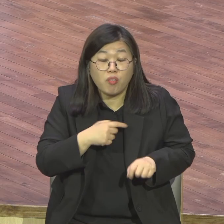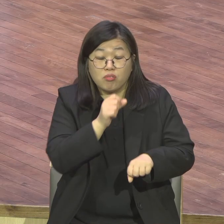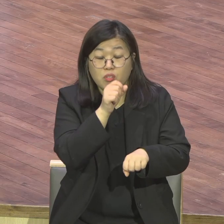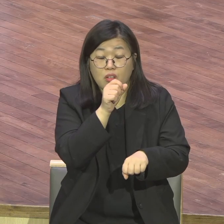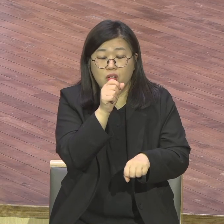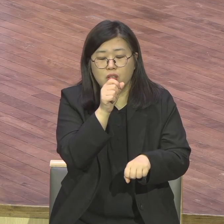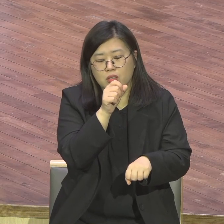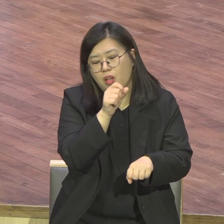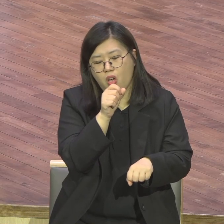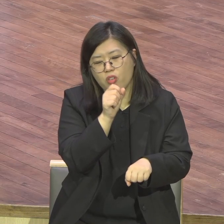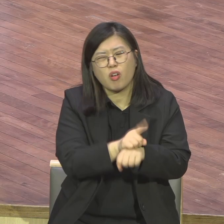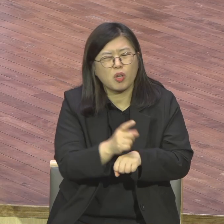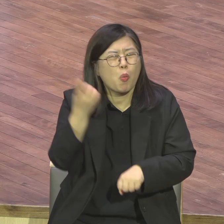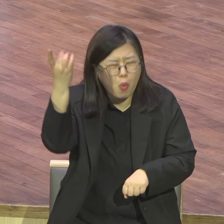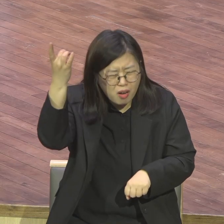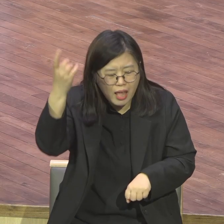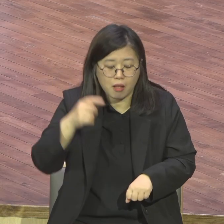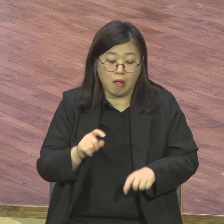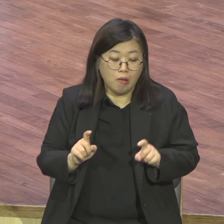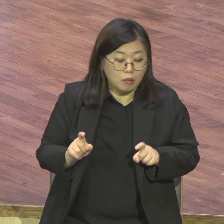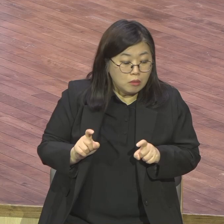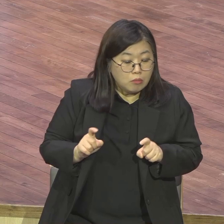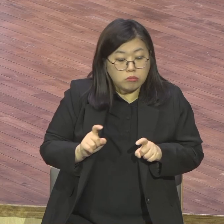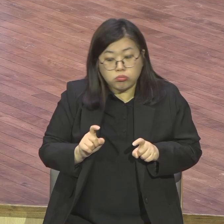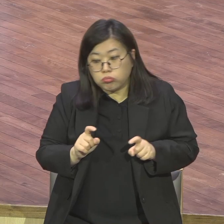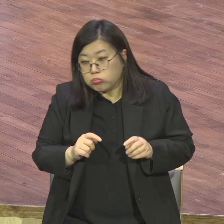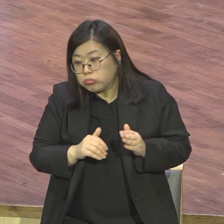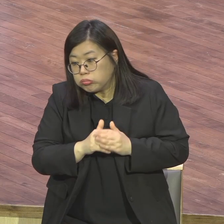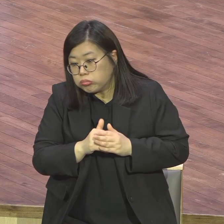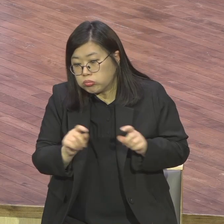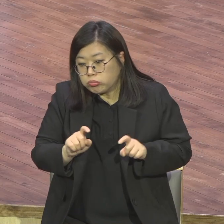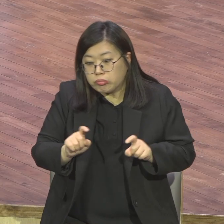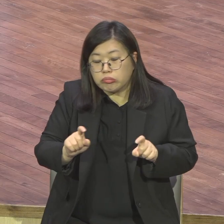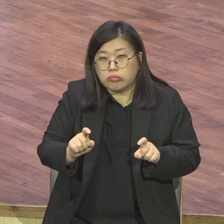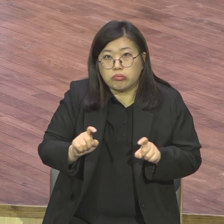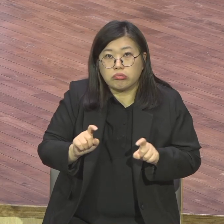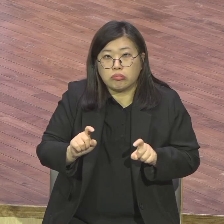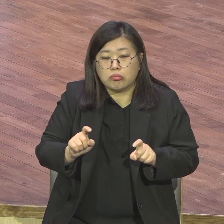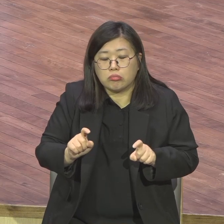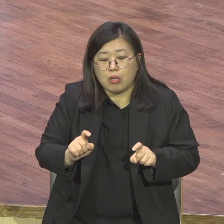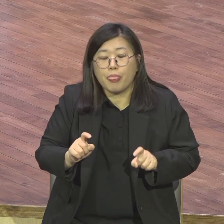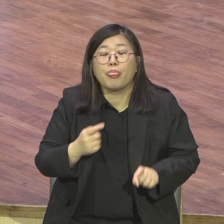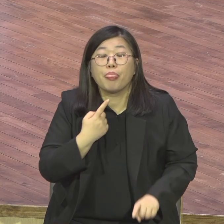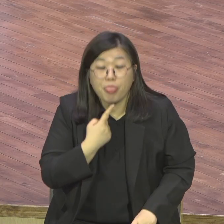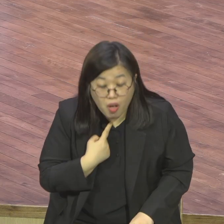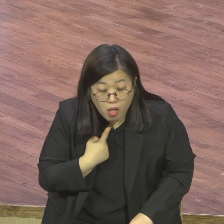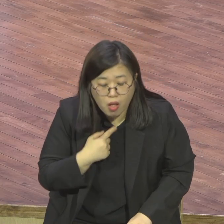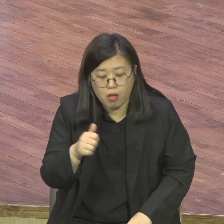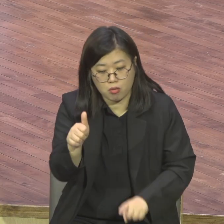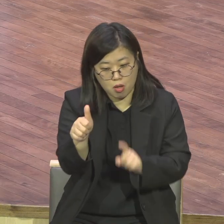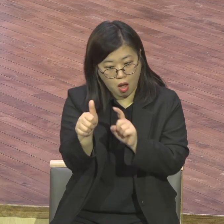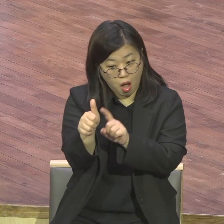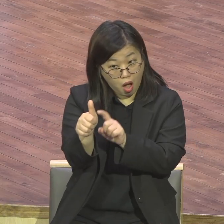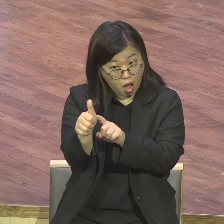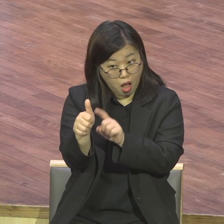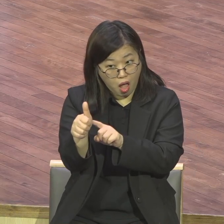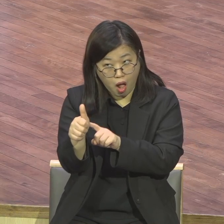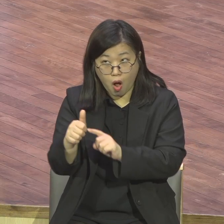순교까지 하잖아요 그 여자 대집안에 겁을 내던 사람이 예루살렘 사내들이 공예 앞에 서가지고